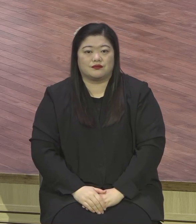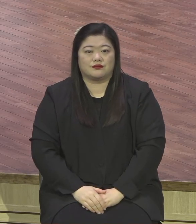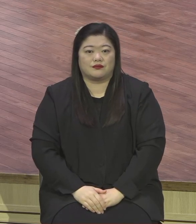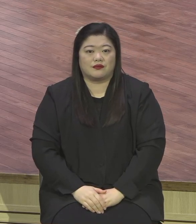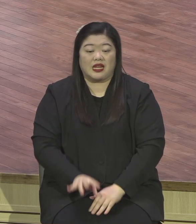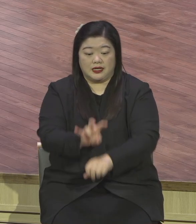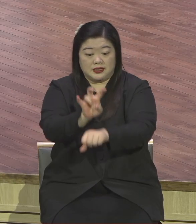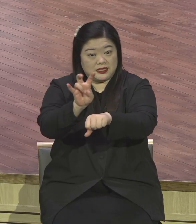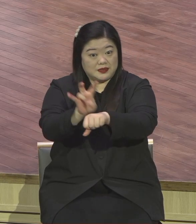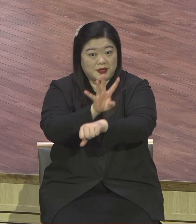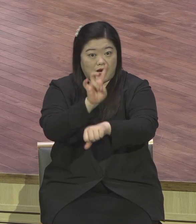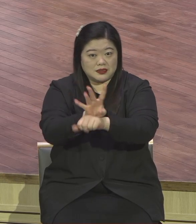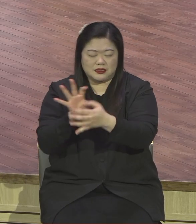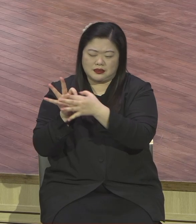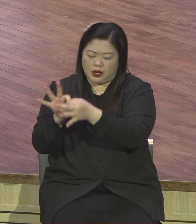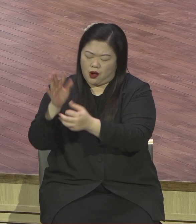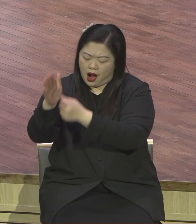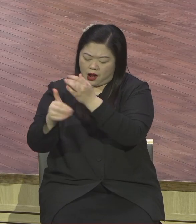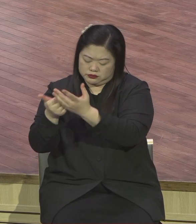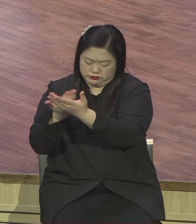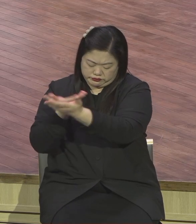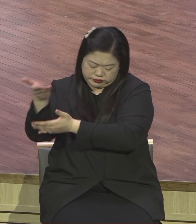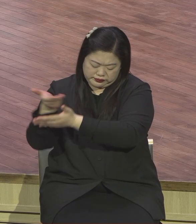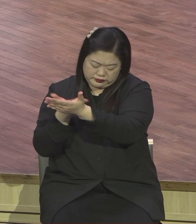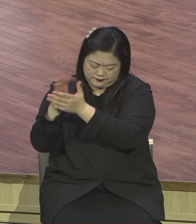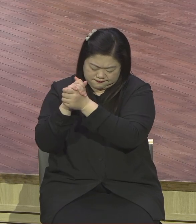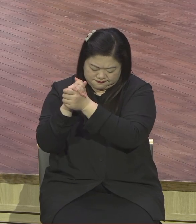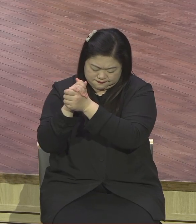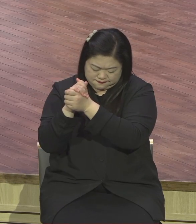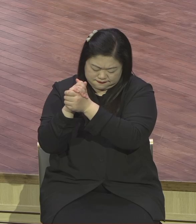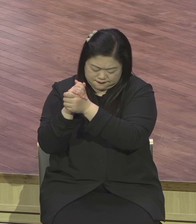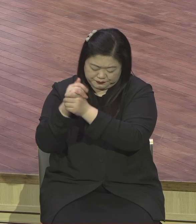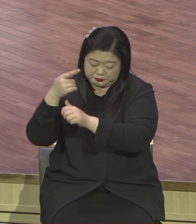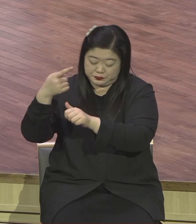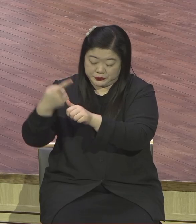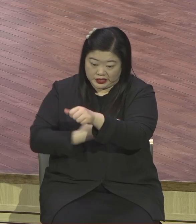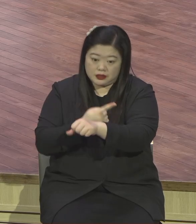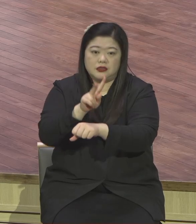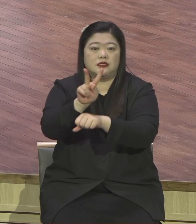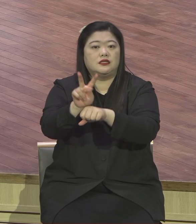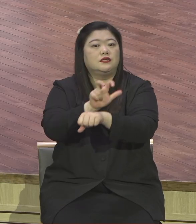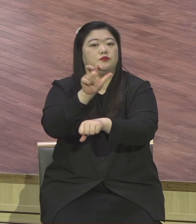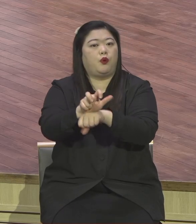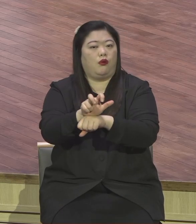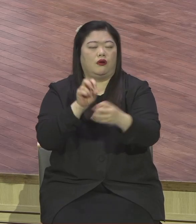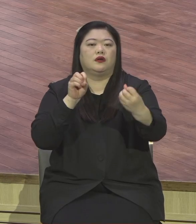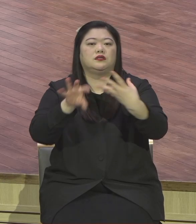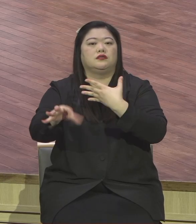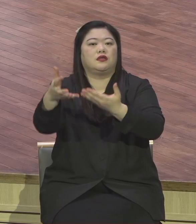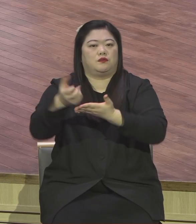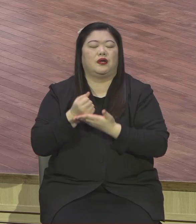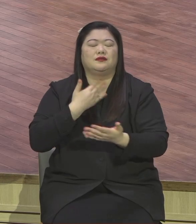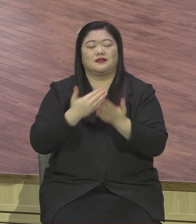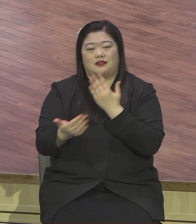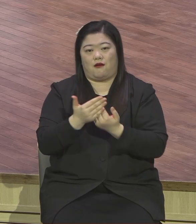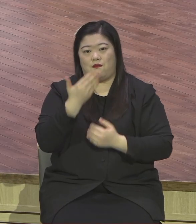되면 25 영혼의 응답을 처음 하게 되었다는 말씀이에요. 하나님께서 하나님께 불을 지지면 어때요.